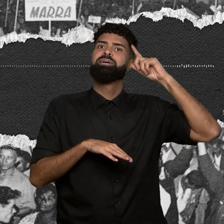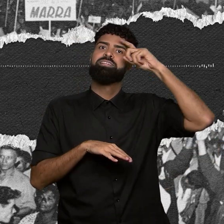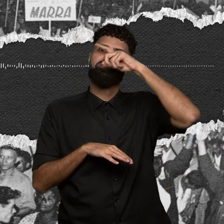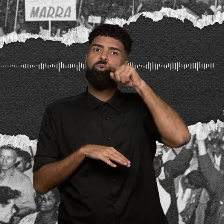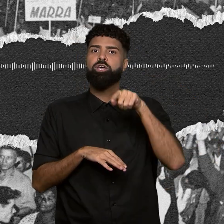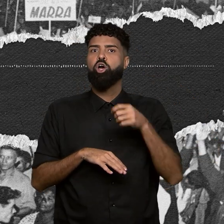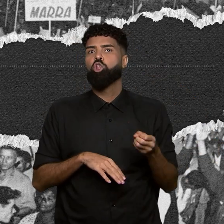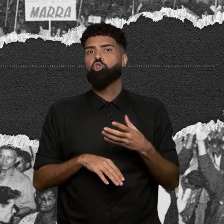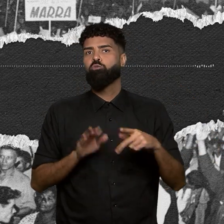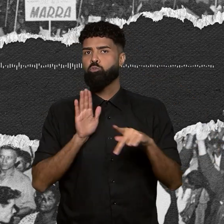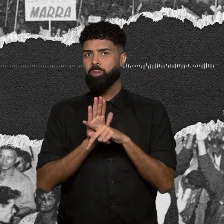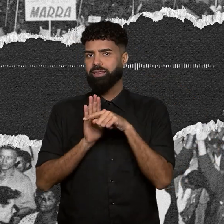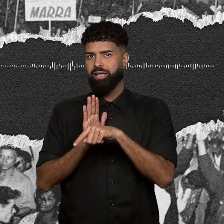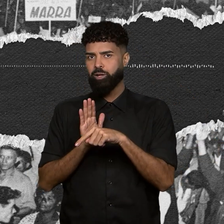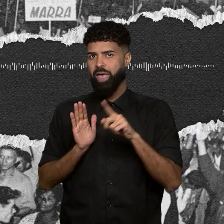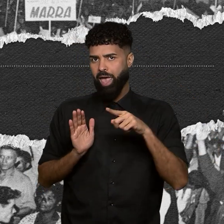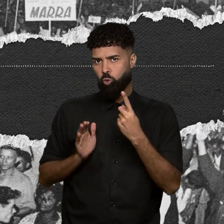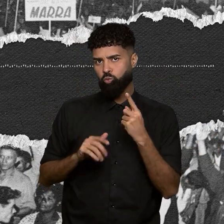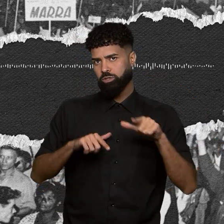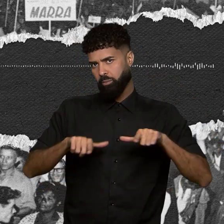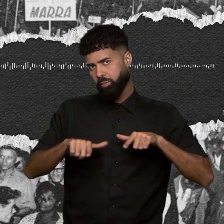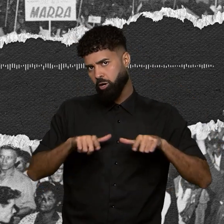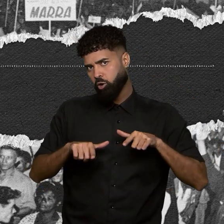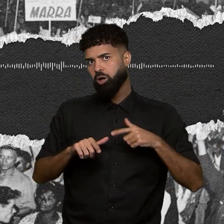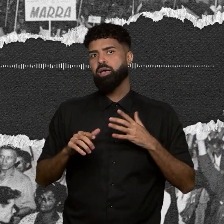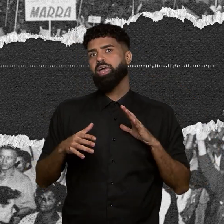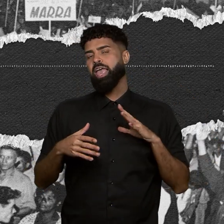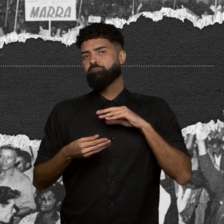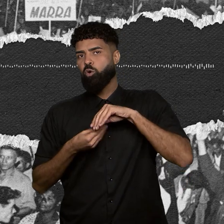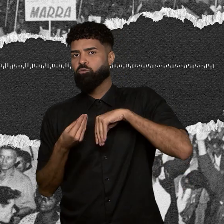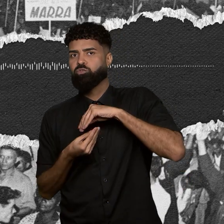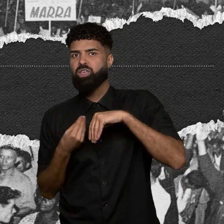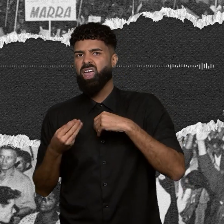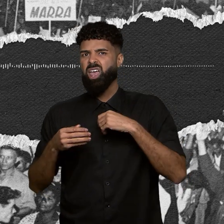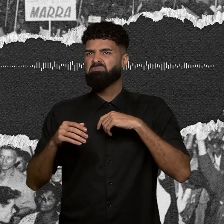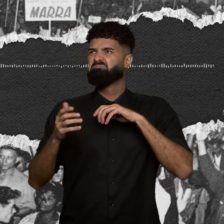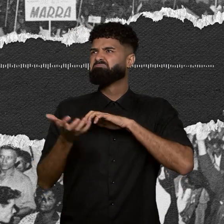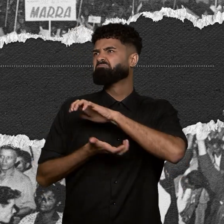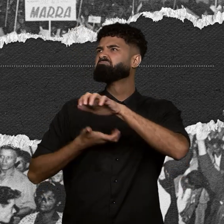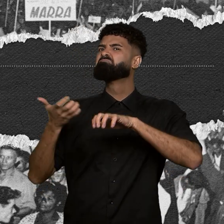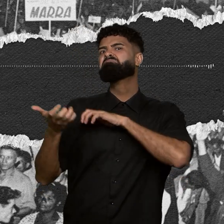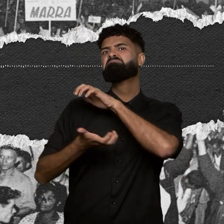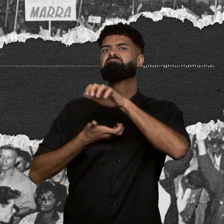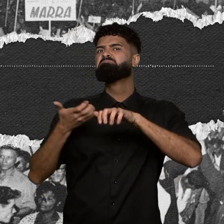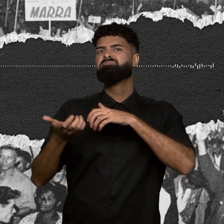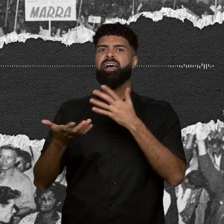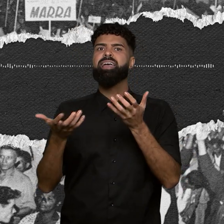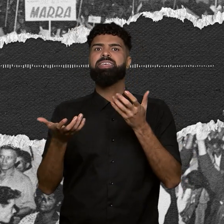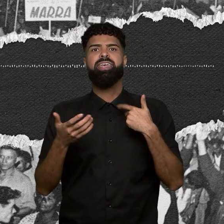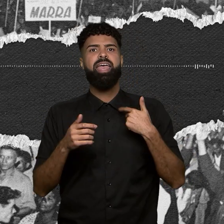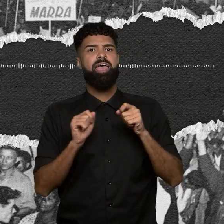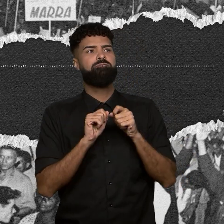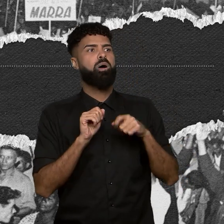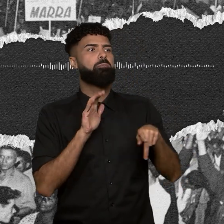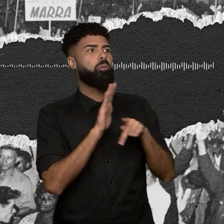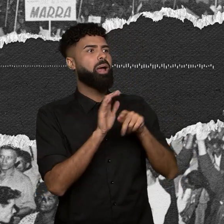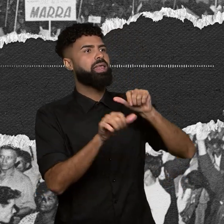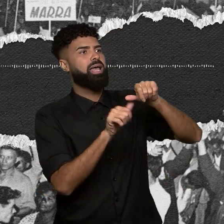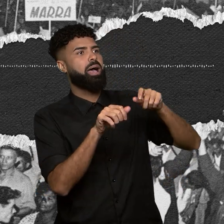proprietário, que é um trabalhador, se envolver em arruaças e querer alterar a condição de propriedade no país. Como Nabil falou,